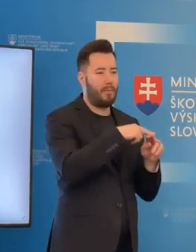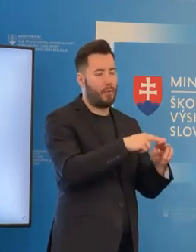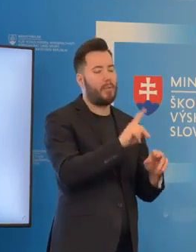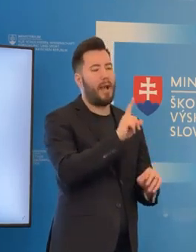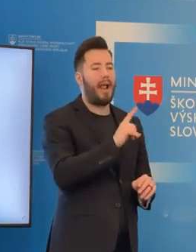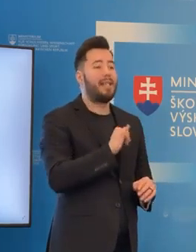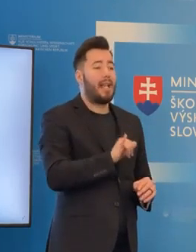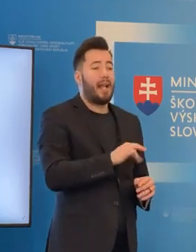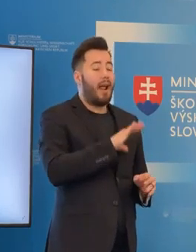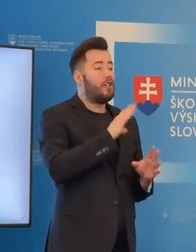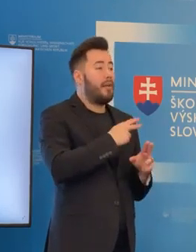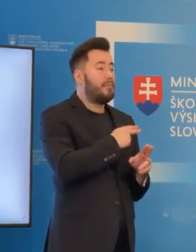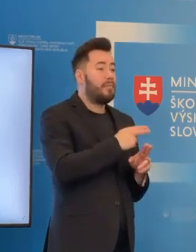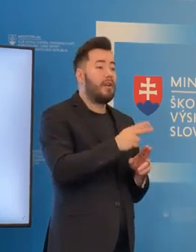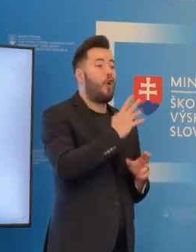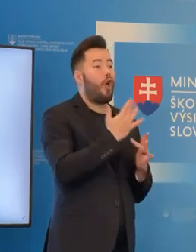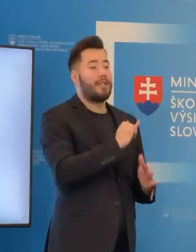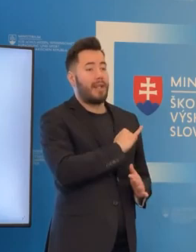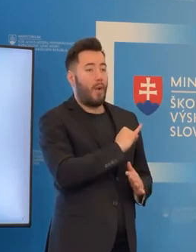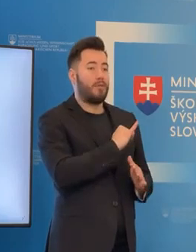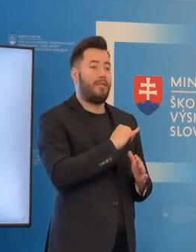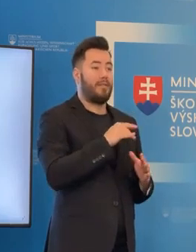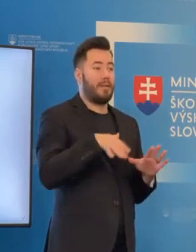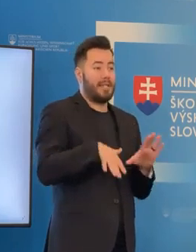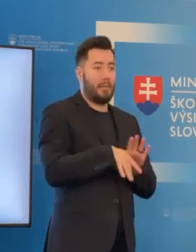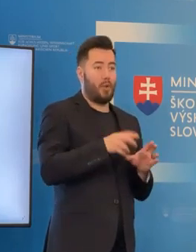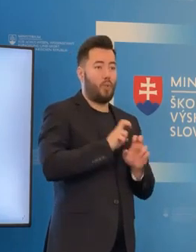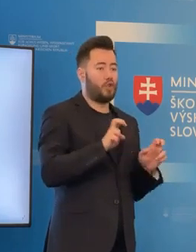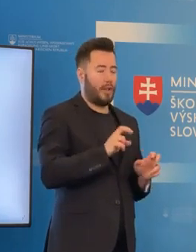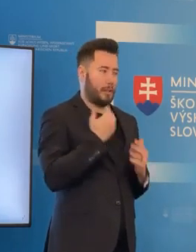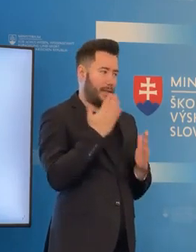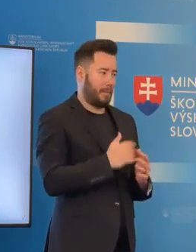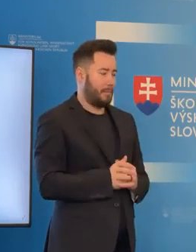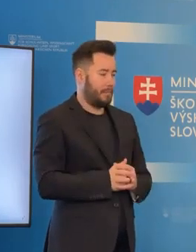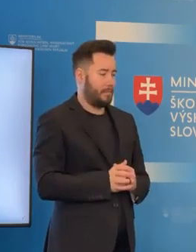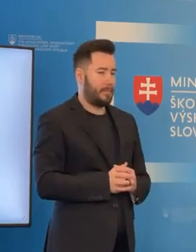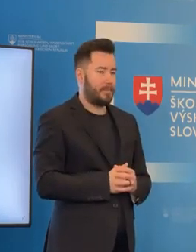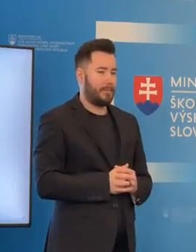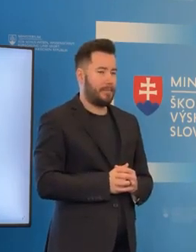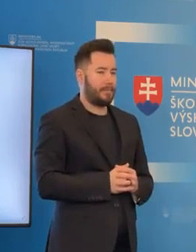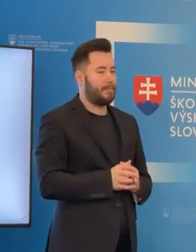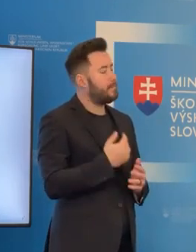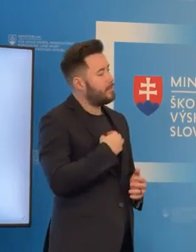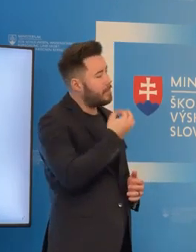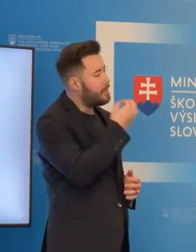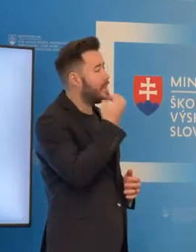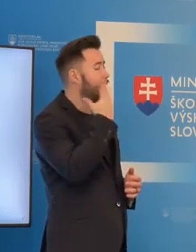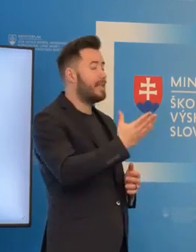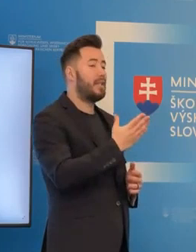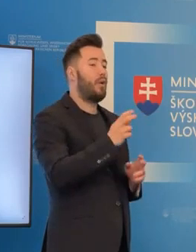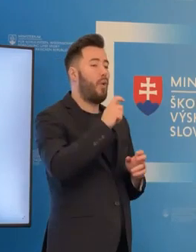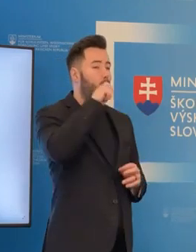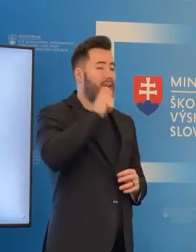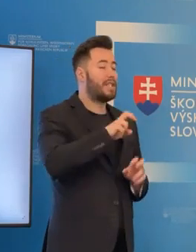záujem o zamestnanie učiteľov. A vieme povedať, kedy možno naozaj, že presne by už mohli nastúpiť do tých škôl,